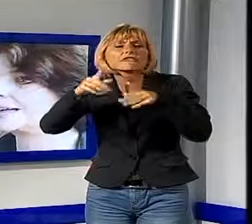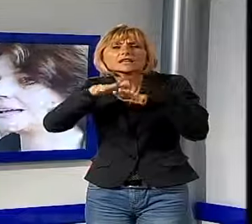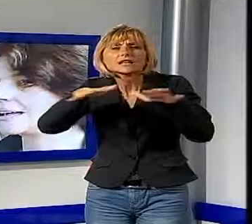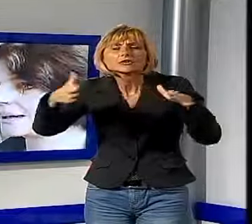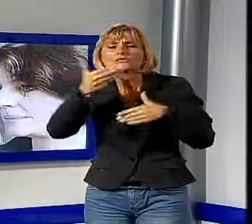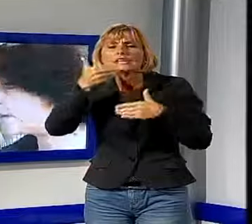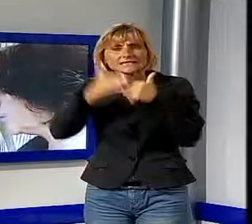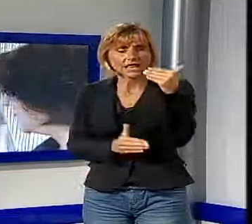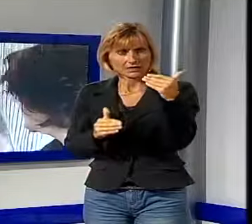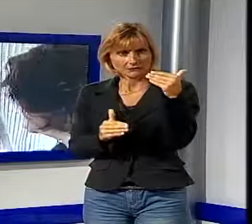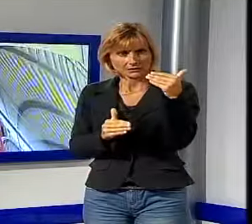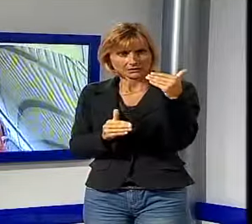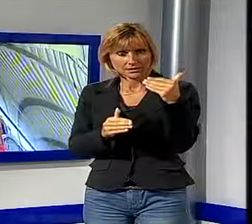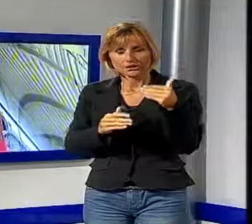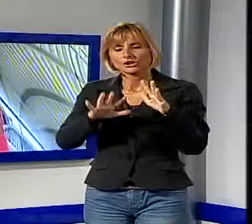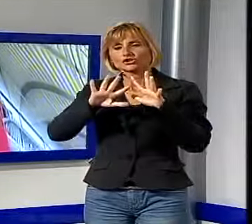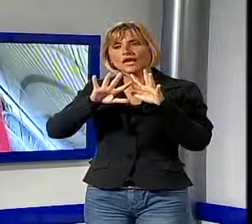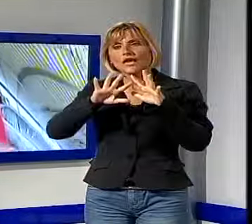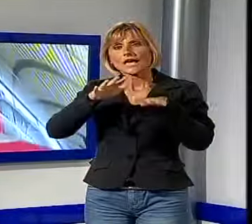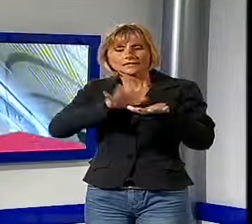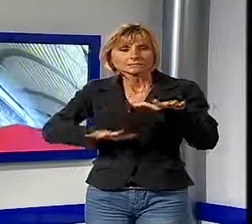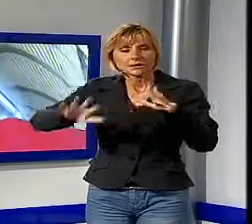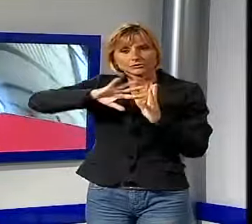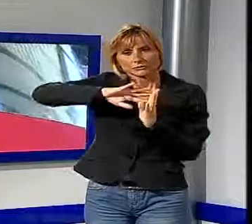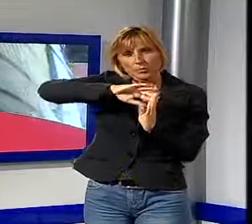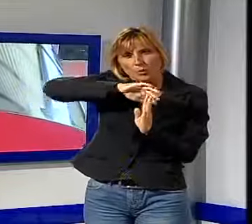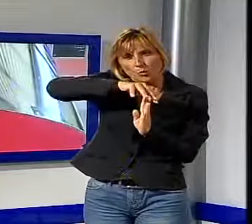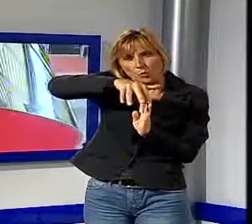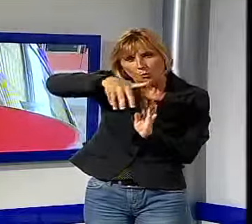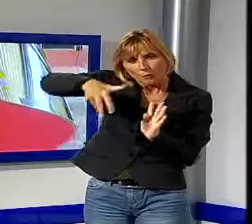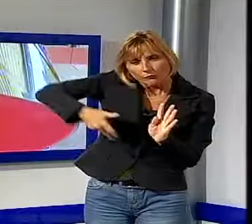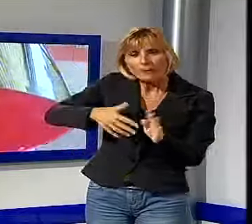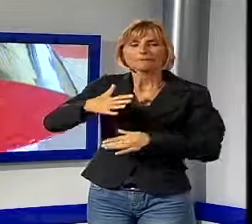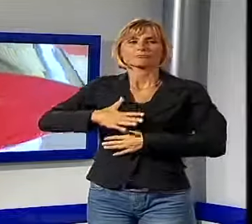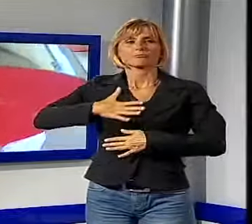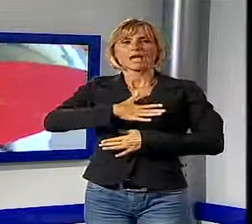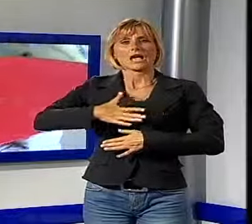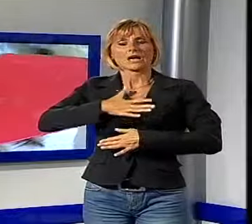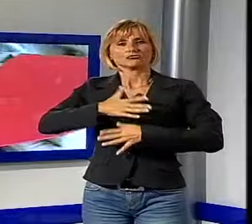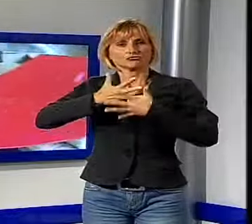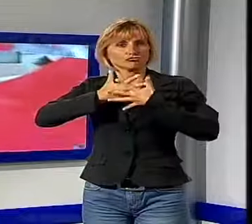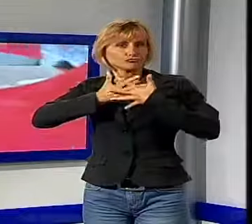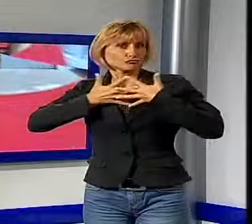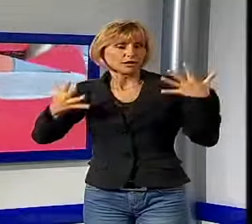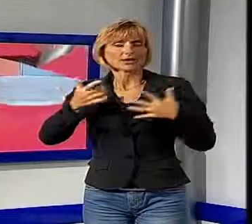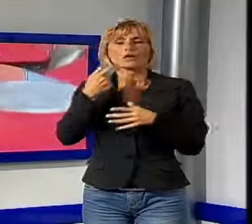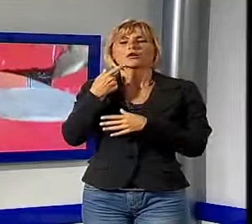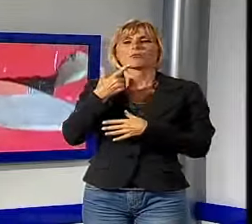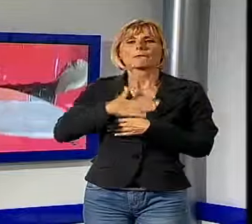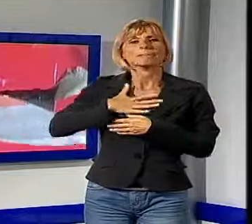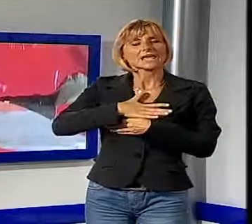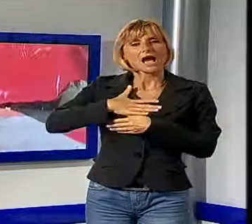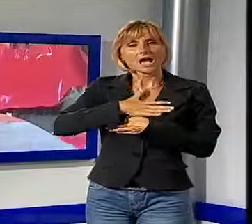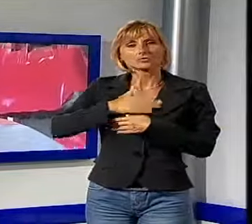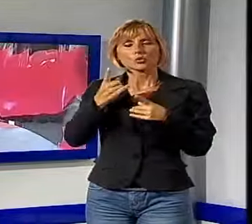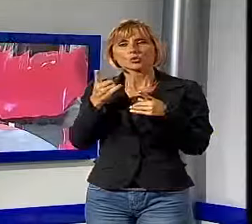è curvo. Orgasmo, quindi cosmico, per definizione Orgasmo è un